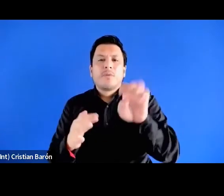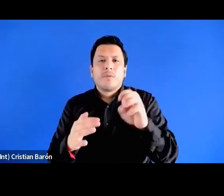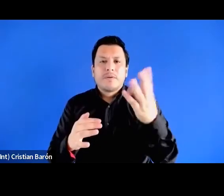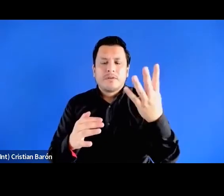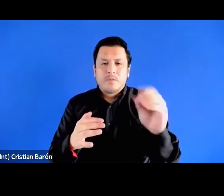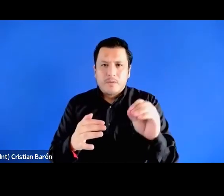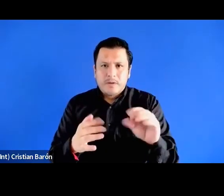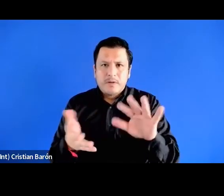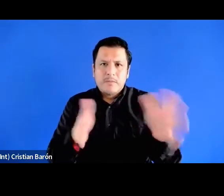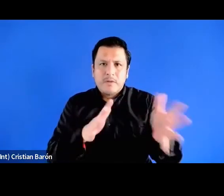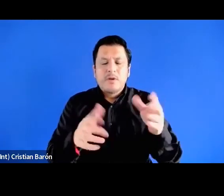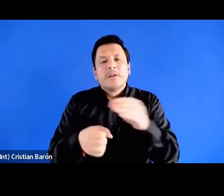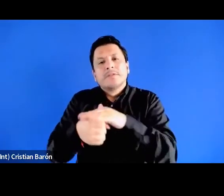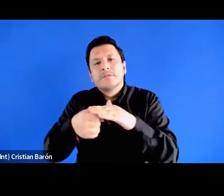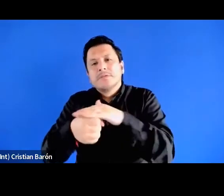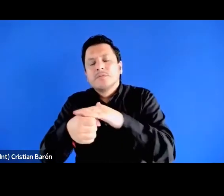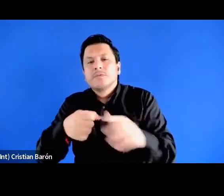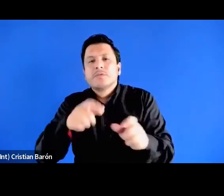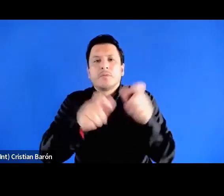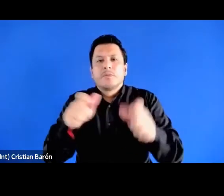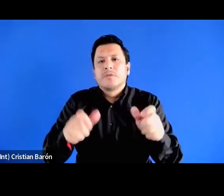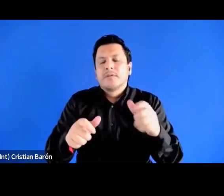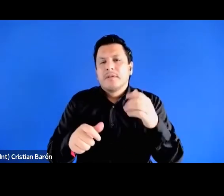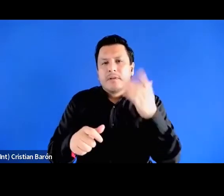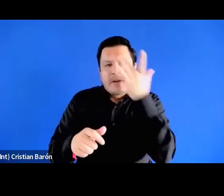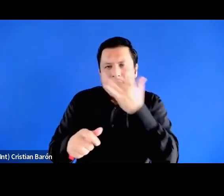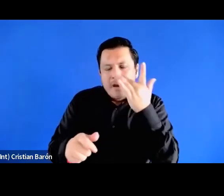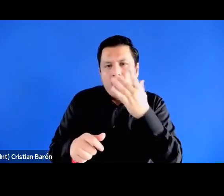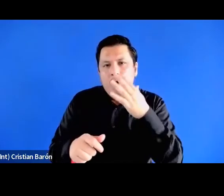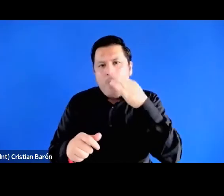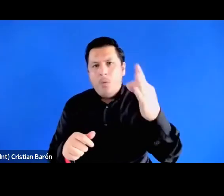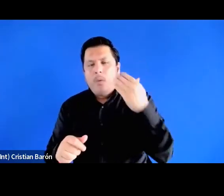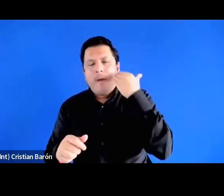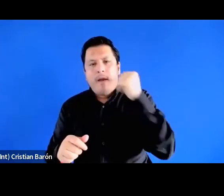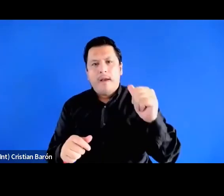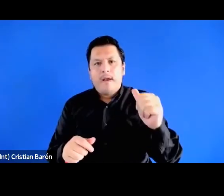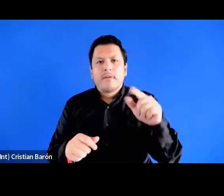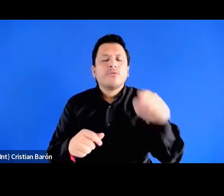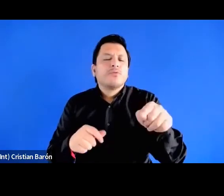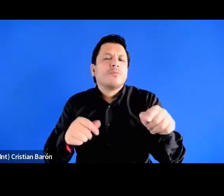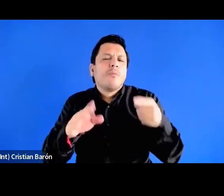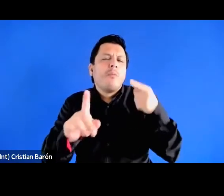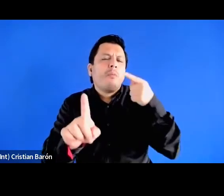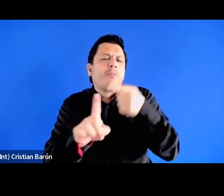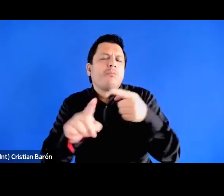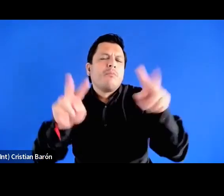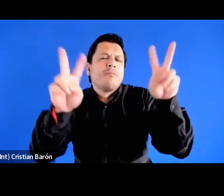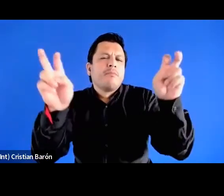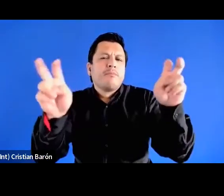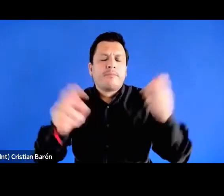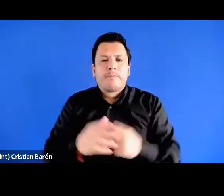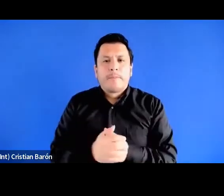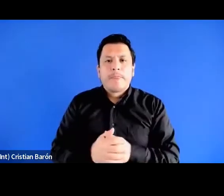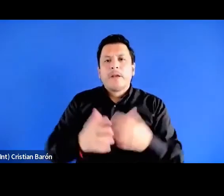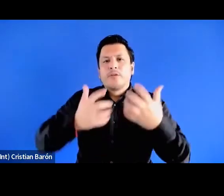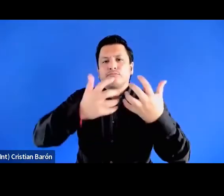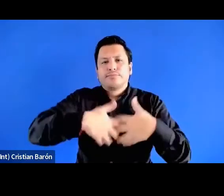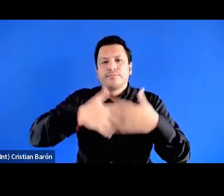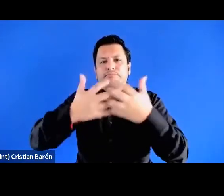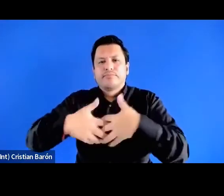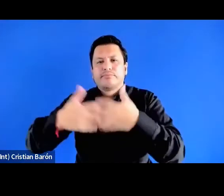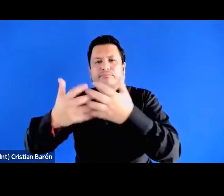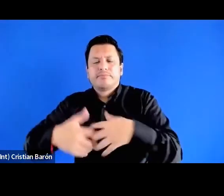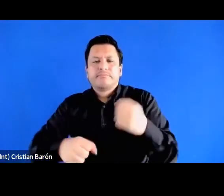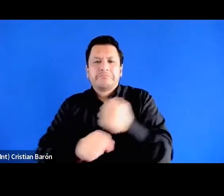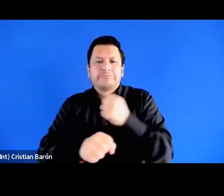también gente negra hombres y mujeres con el tema de la industrialización por ejemplo